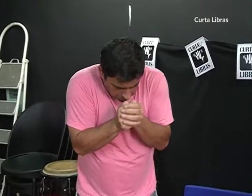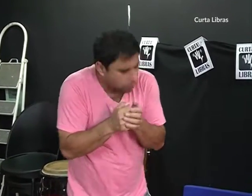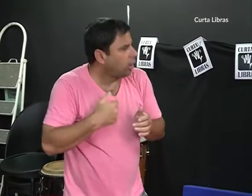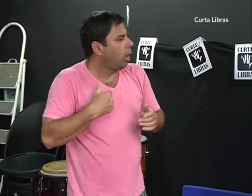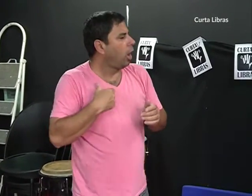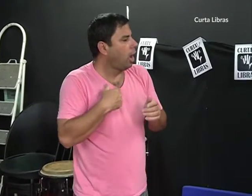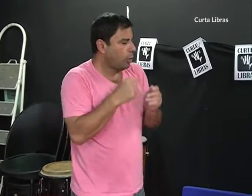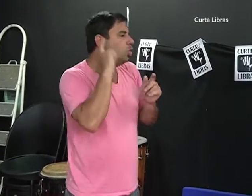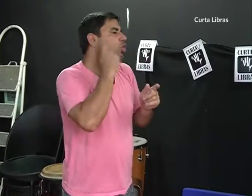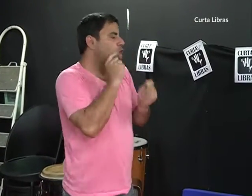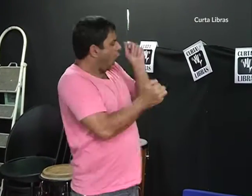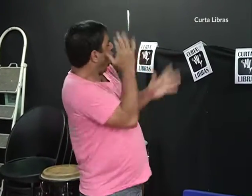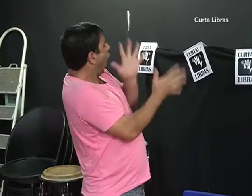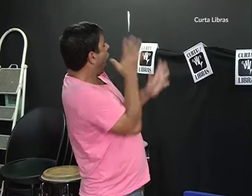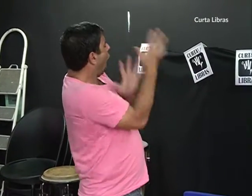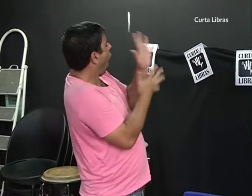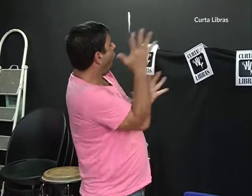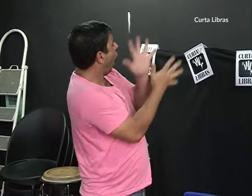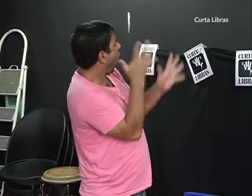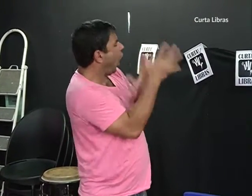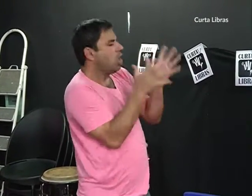Enquanto os surdos estão conversando em Libras.